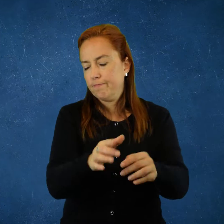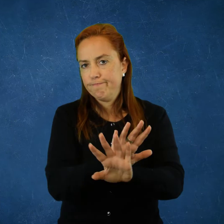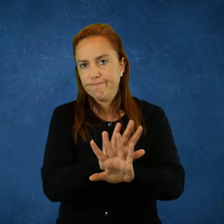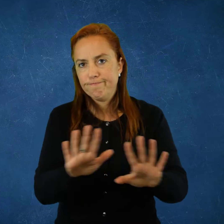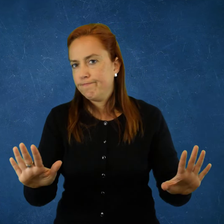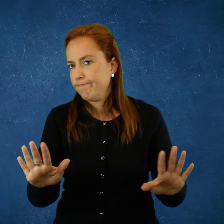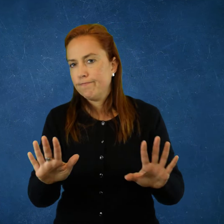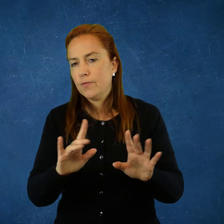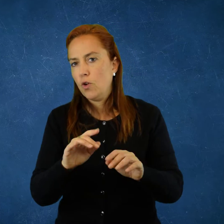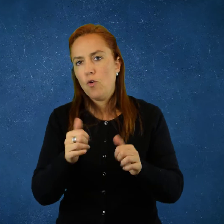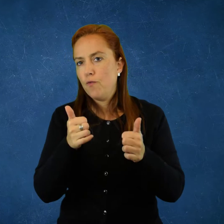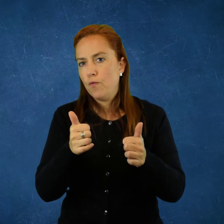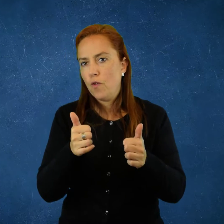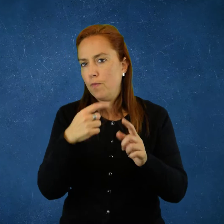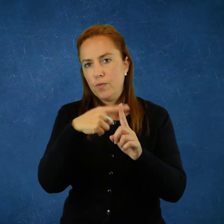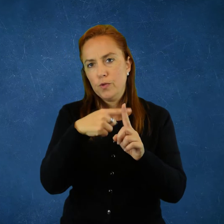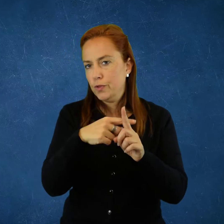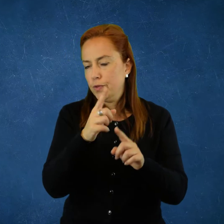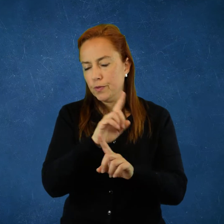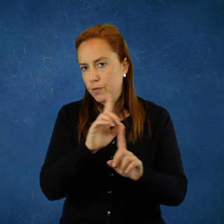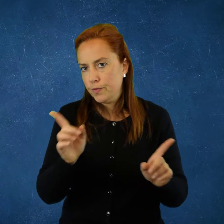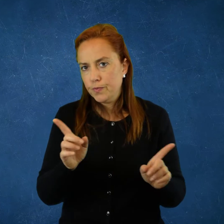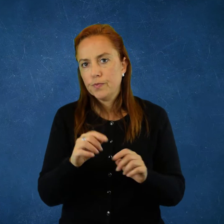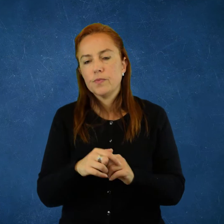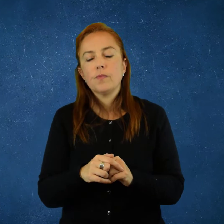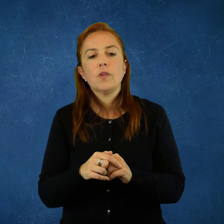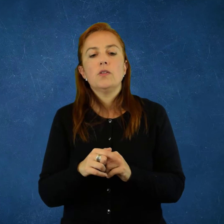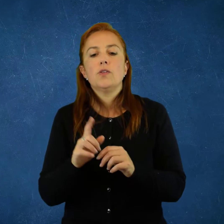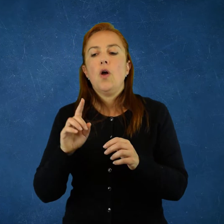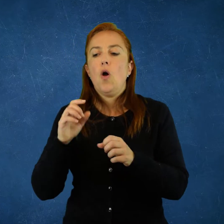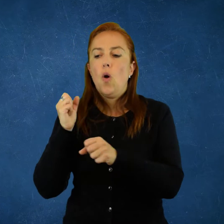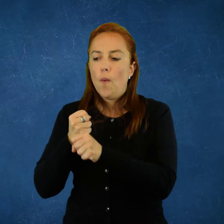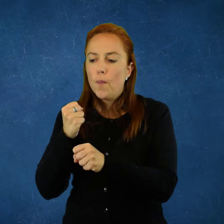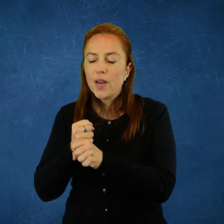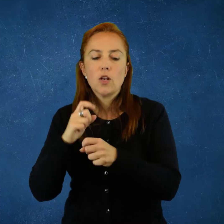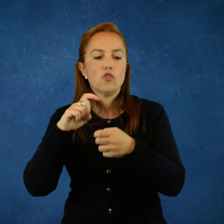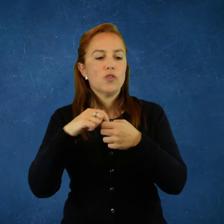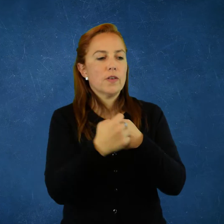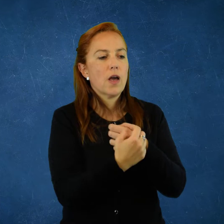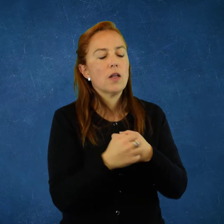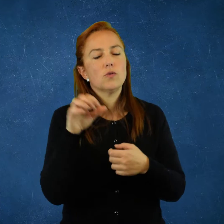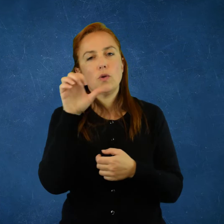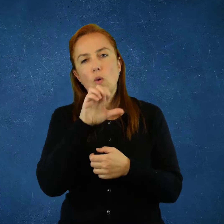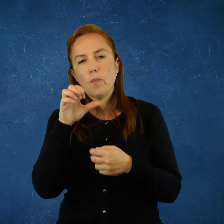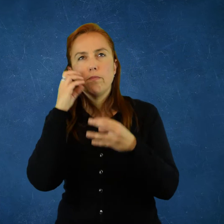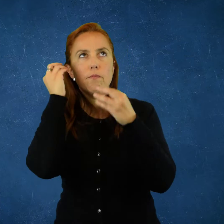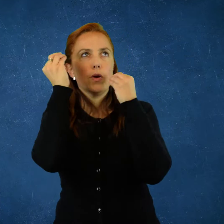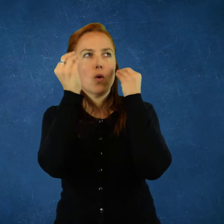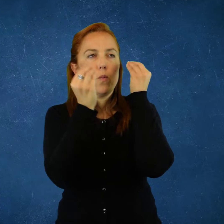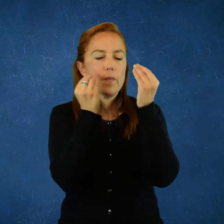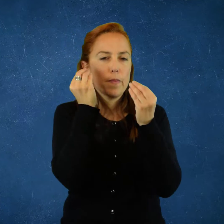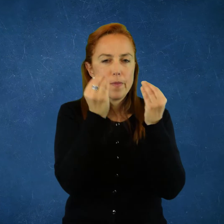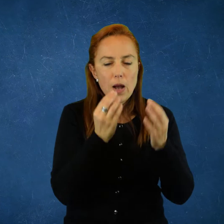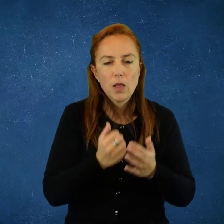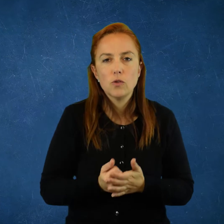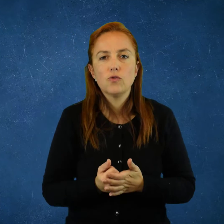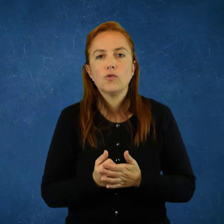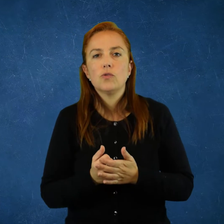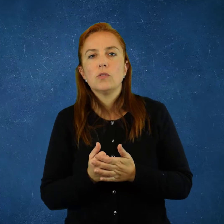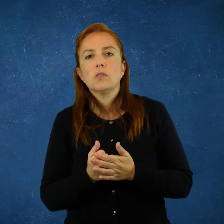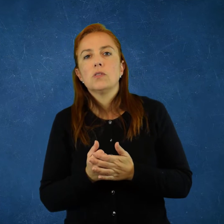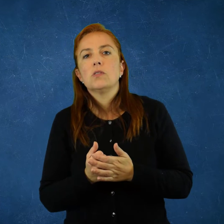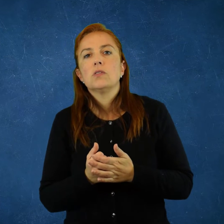conclusión feliz. Es más, en general, los obreros y sindicatos